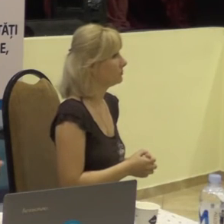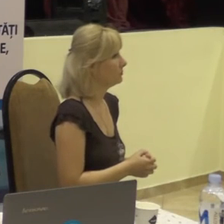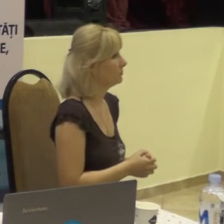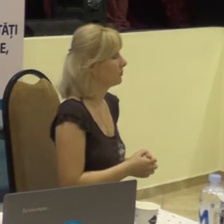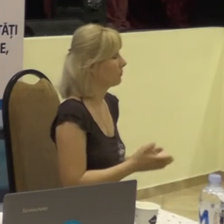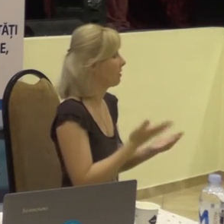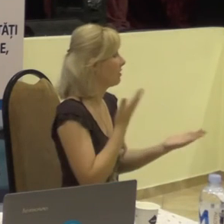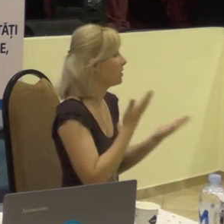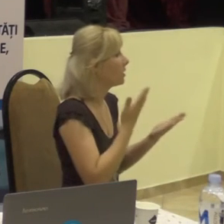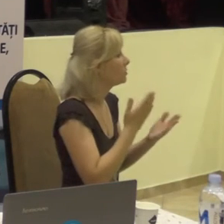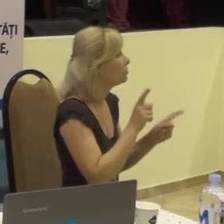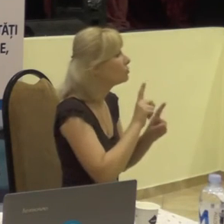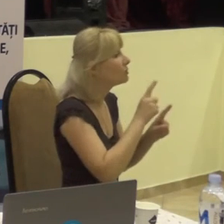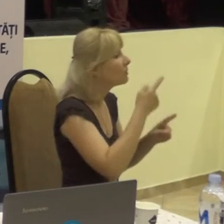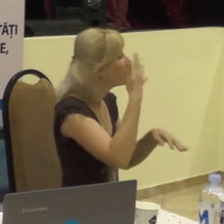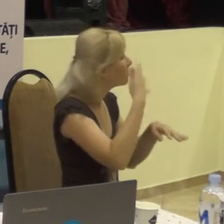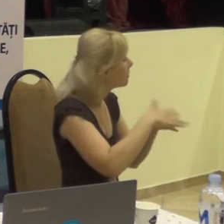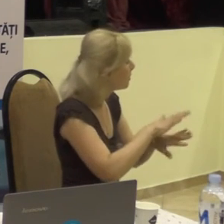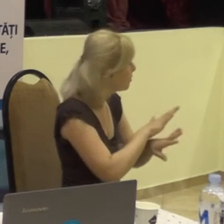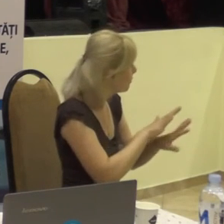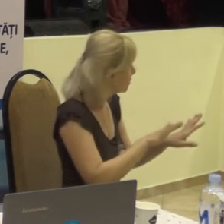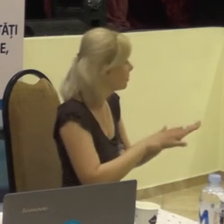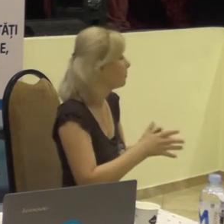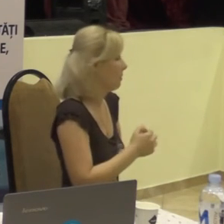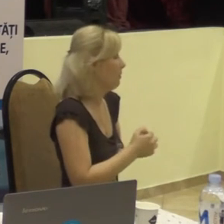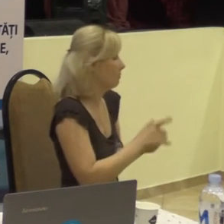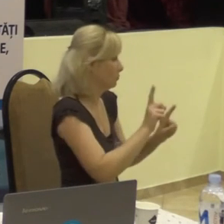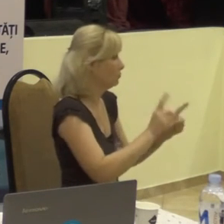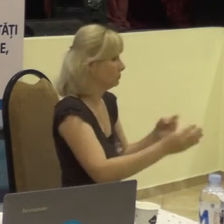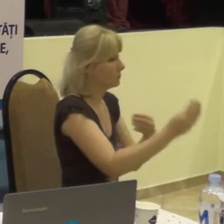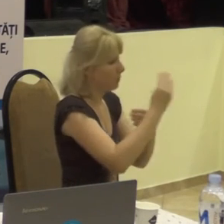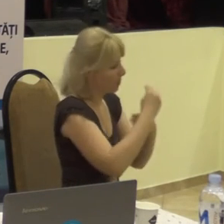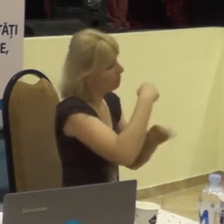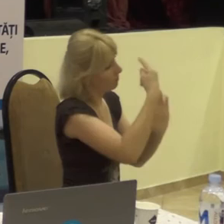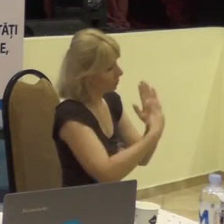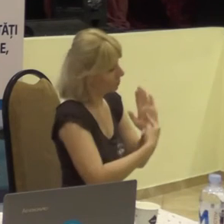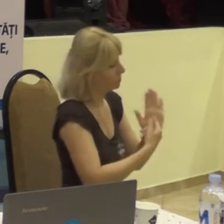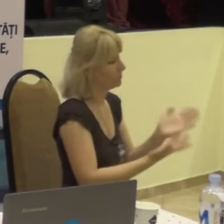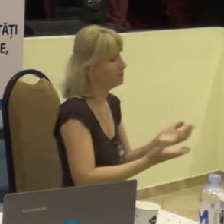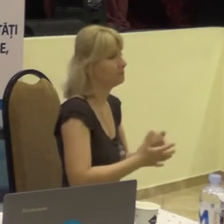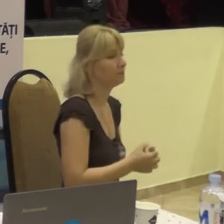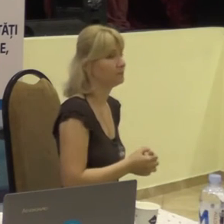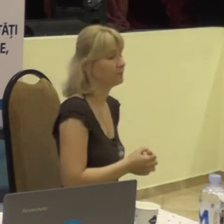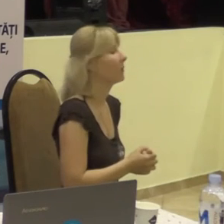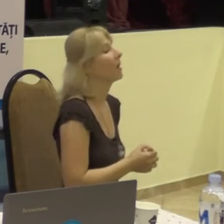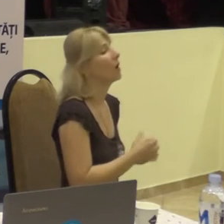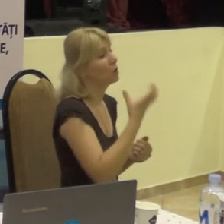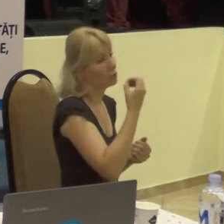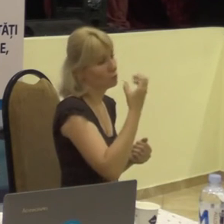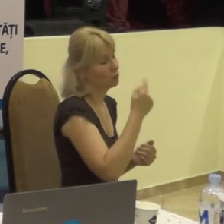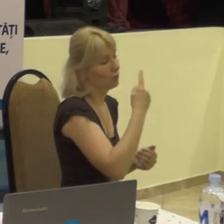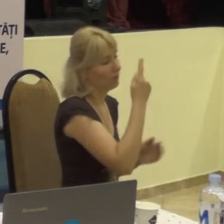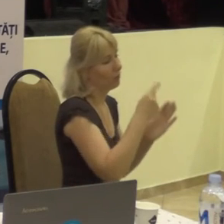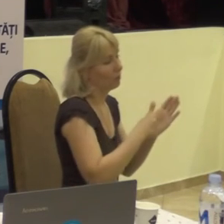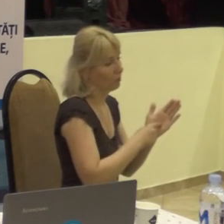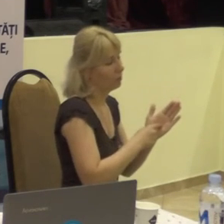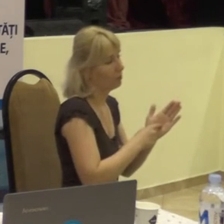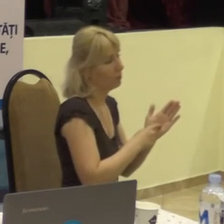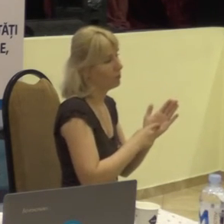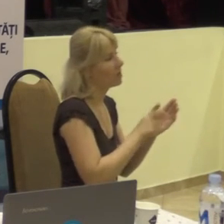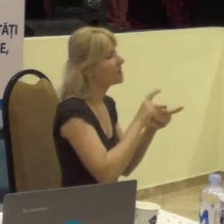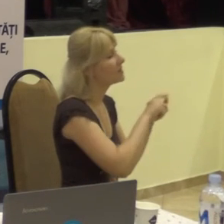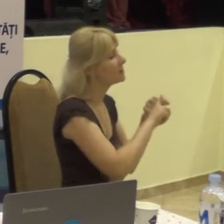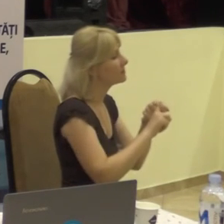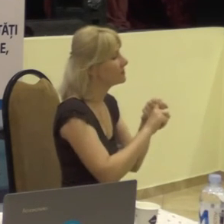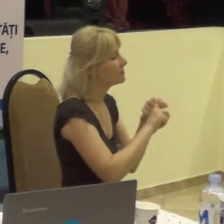Dacă nu este ceva clar, rog, întăugați-mi. În contrebare, va zic că legată de